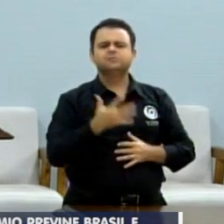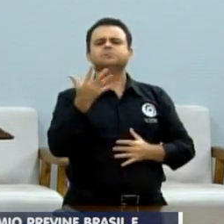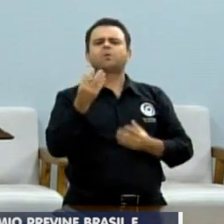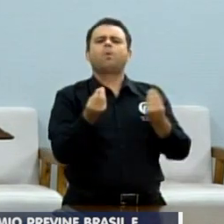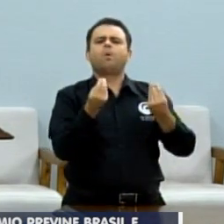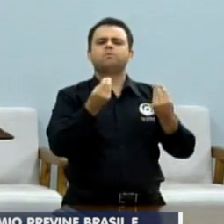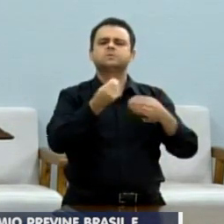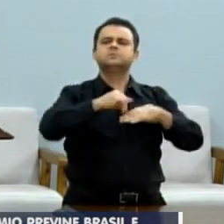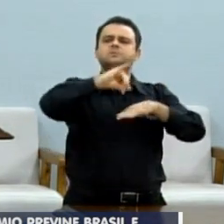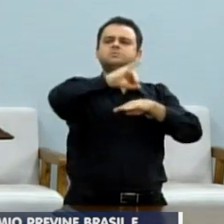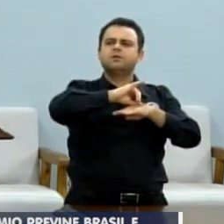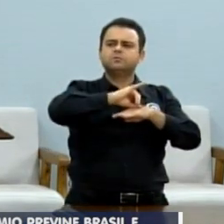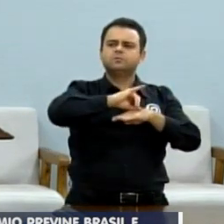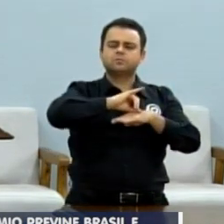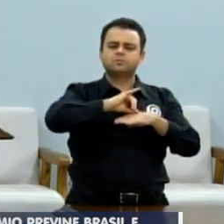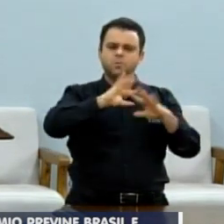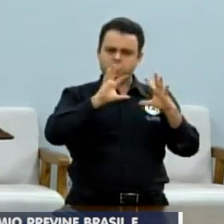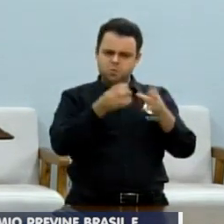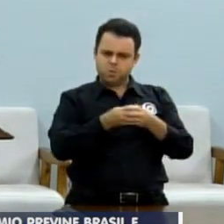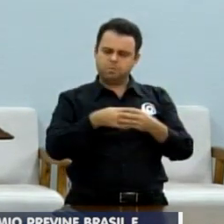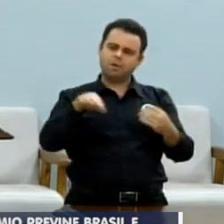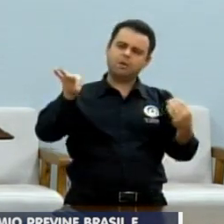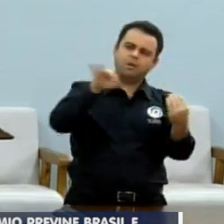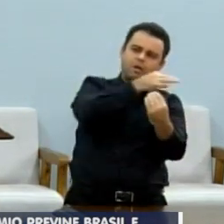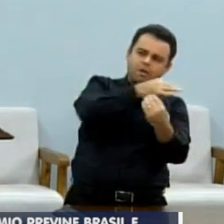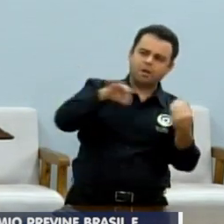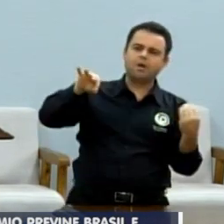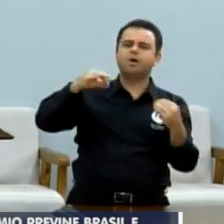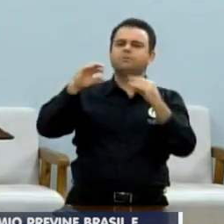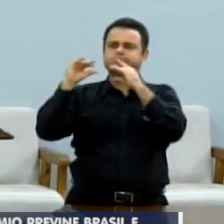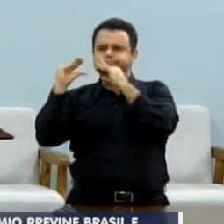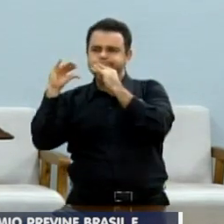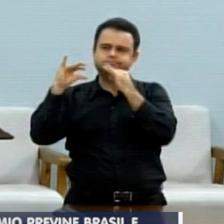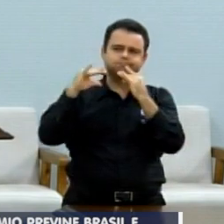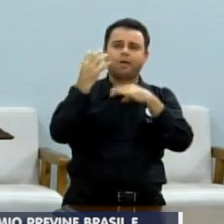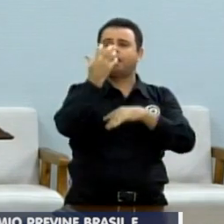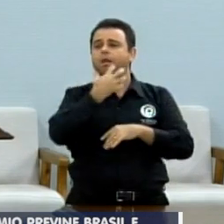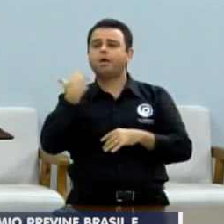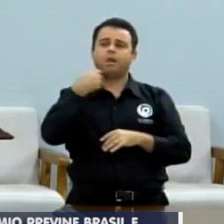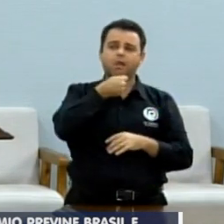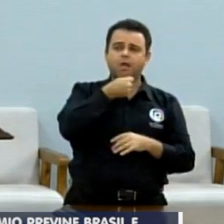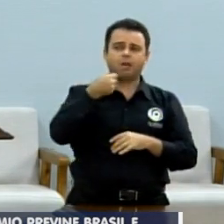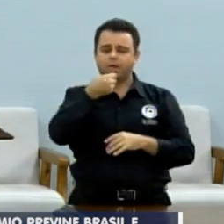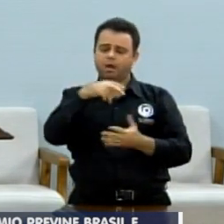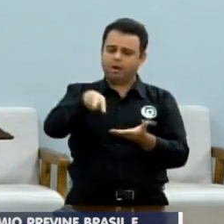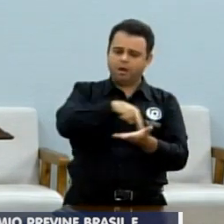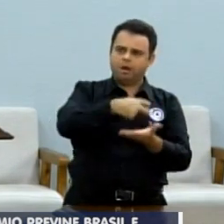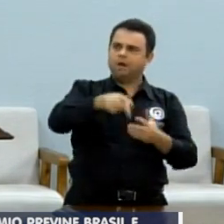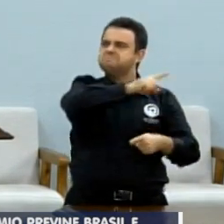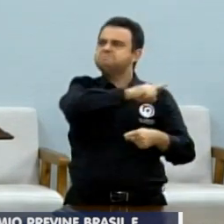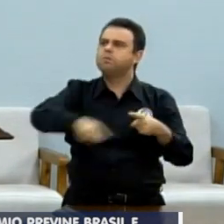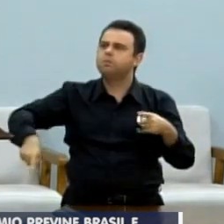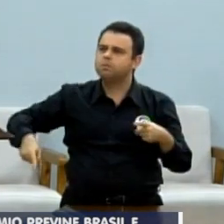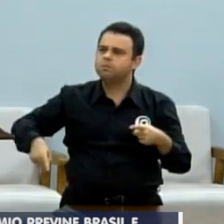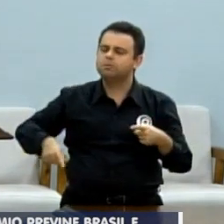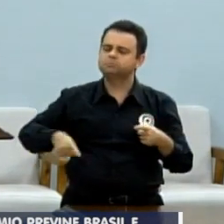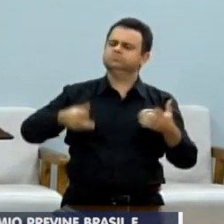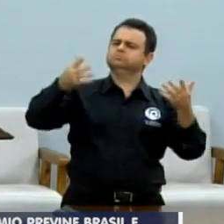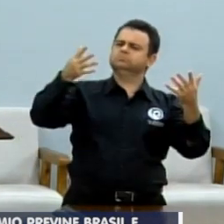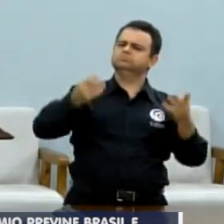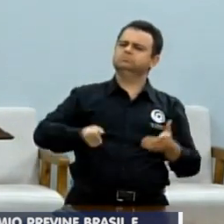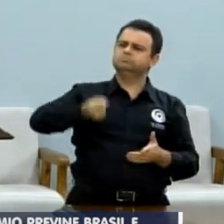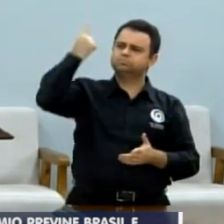no centro da cidade, no calçadão, de artistas, músicos, divulgadores, de lojas de locutores, que, segundo informações,